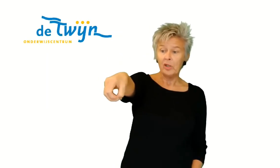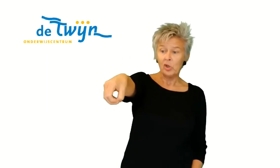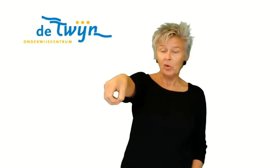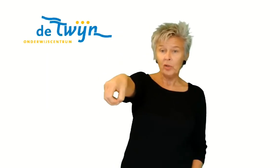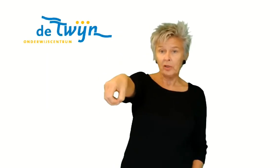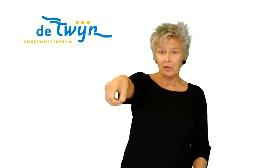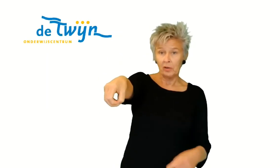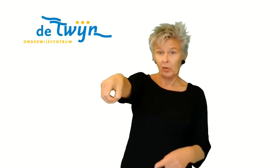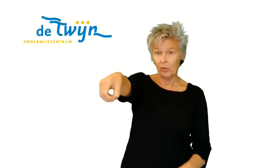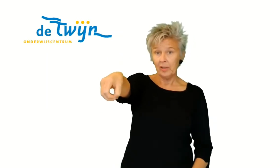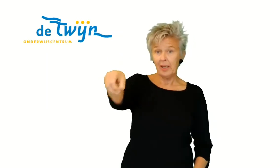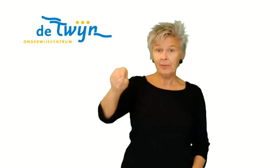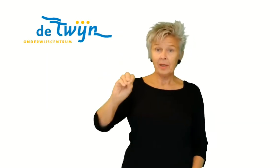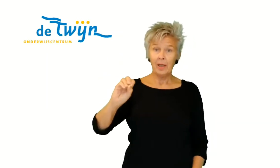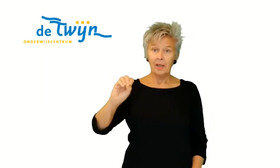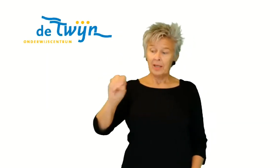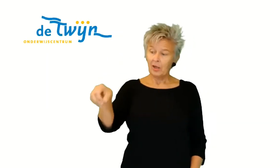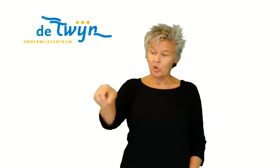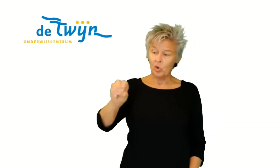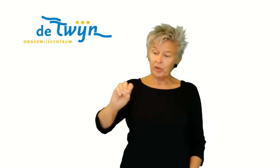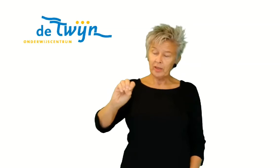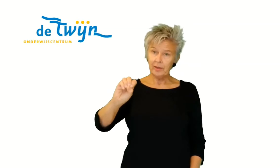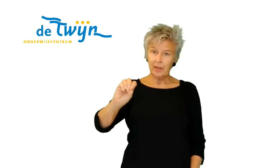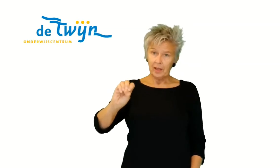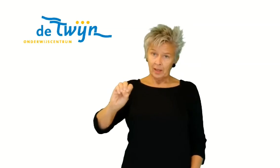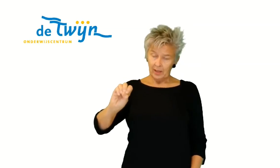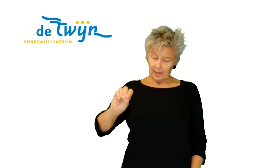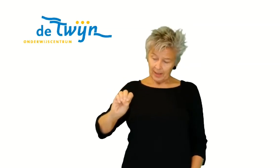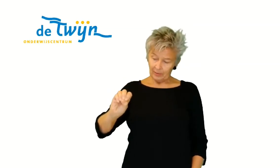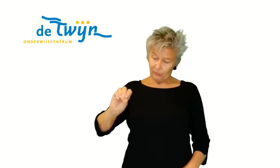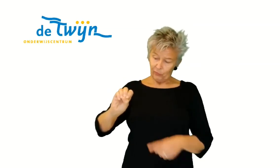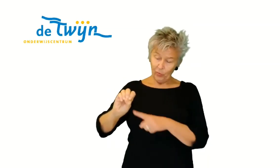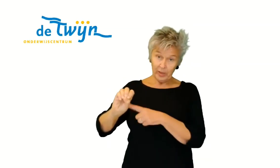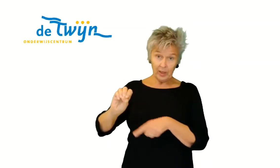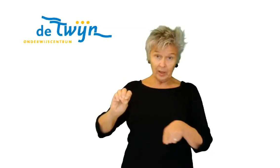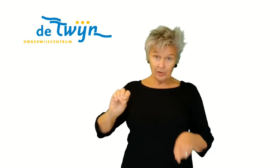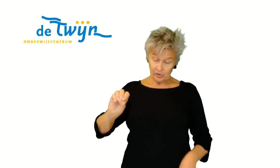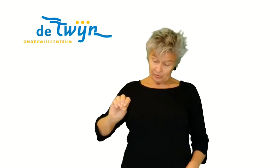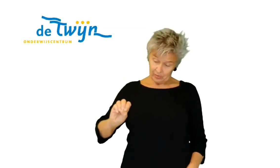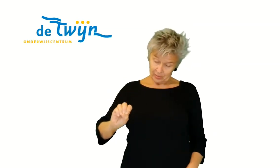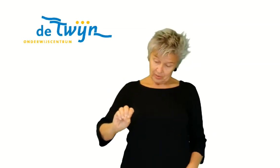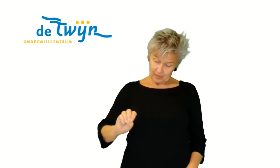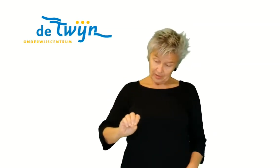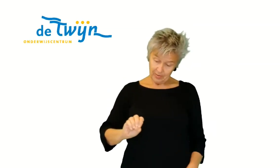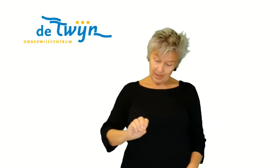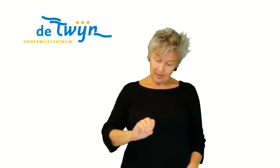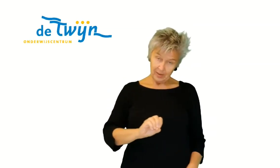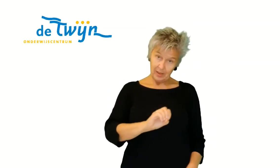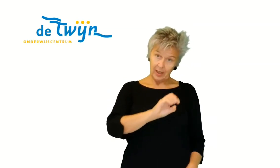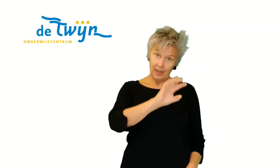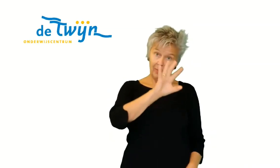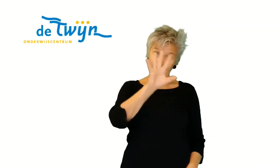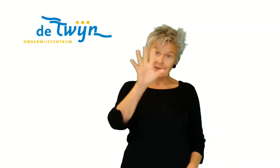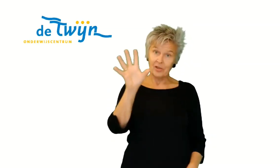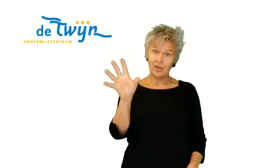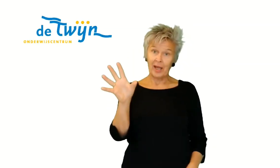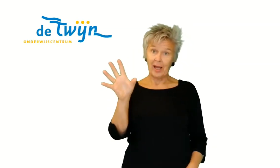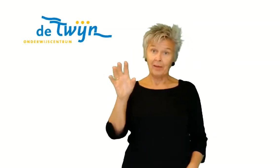je zo dat je een rondje hebt. Dat is eigenlijk het zonnetje. Die gaat voor je langs naar binnen en dan maakt die de stralen.